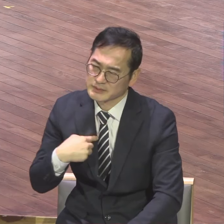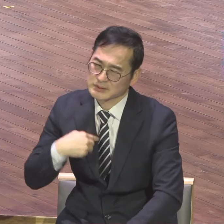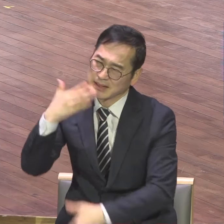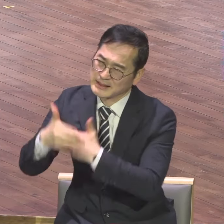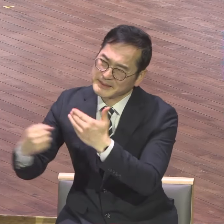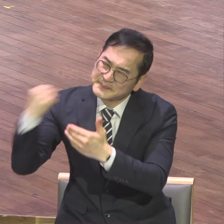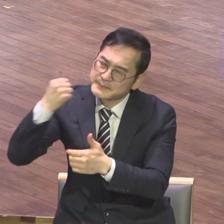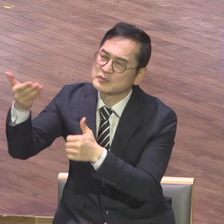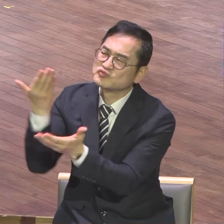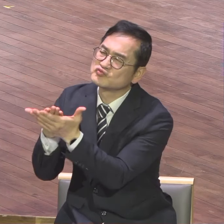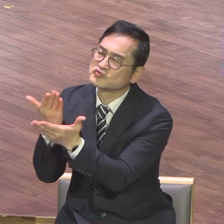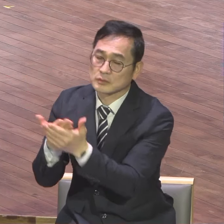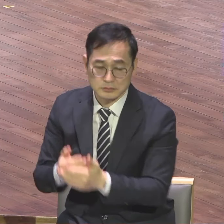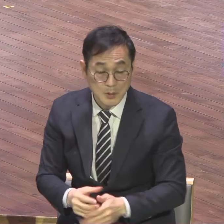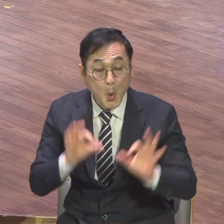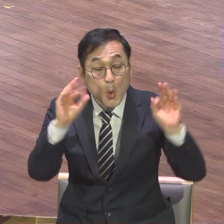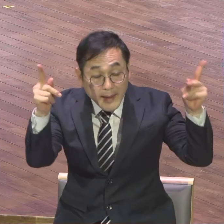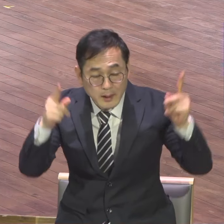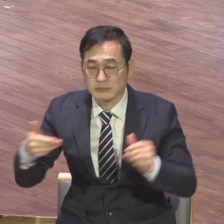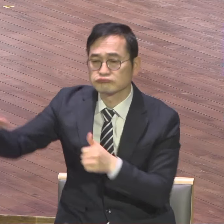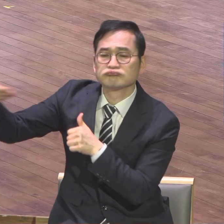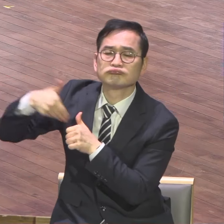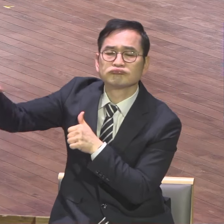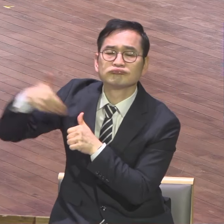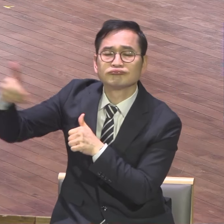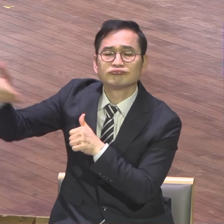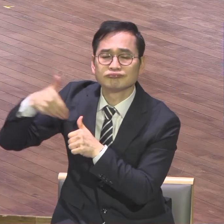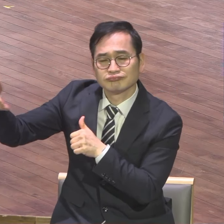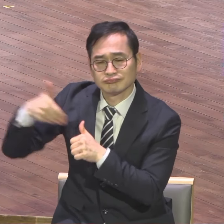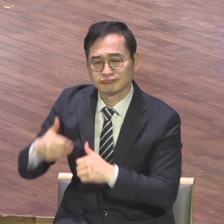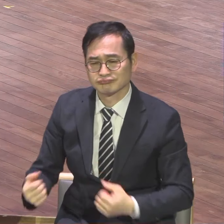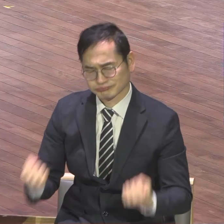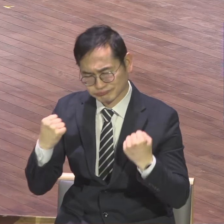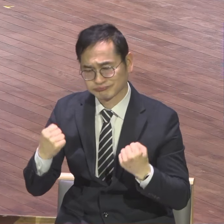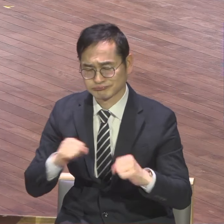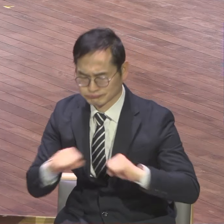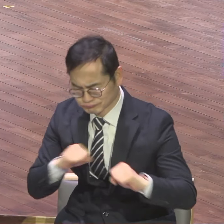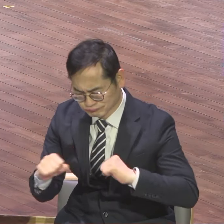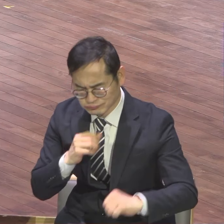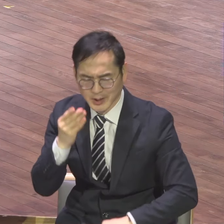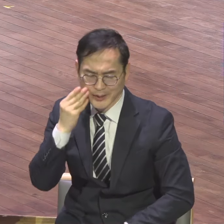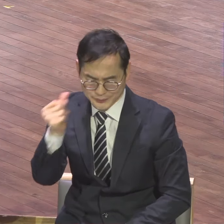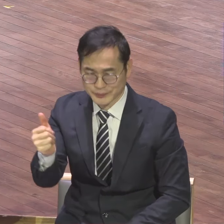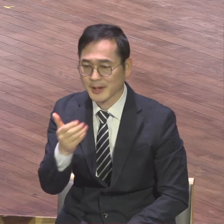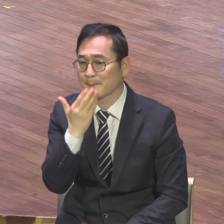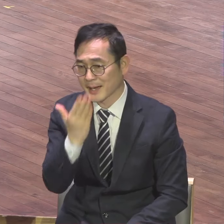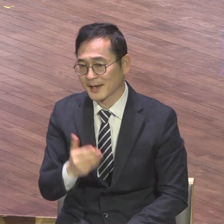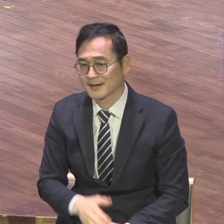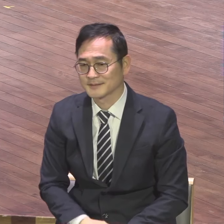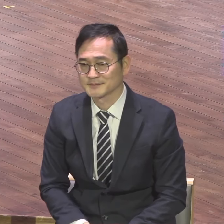그거 주신다니까 그걸 체험해 봐야 돼요. 하나님이 하나님이 새 힘을 공급해 주시구나.